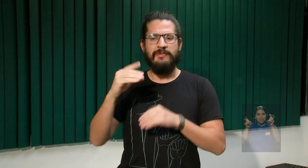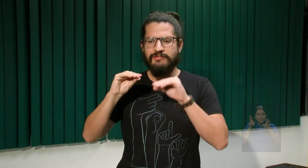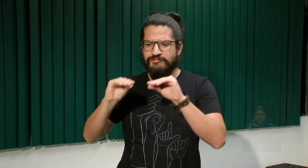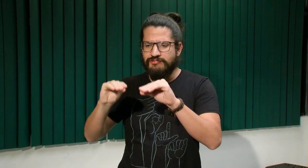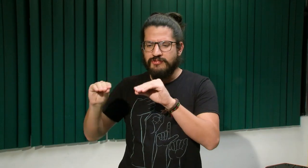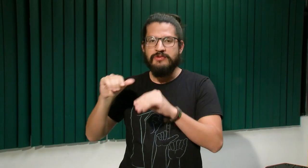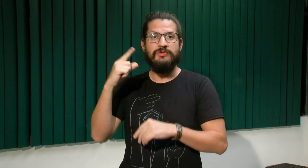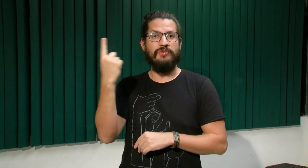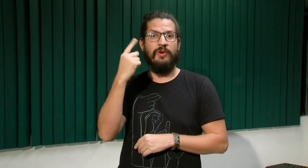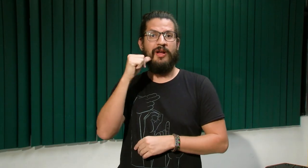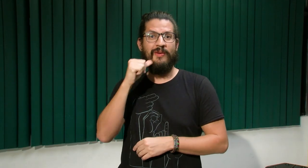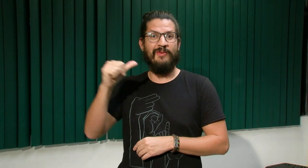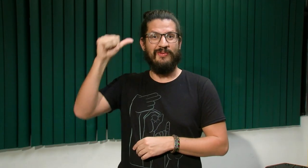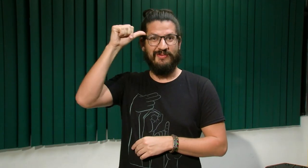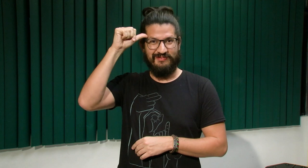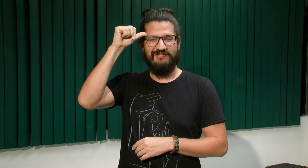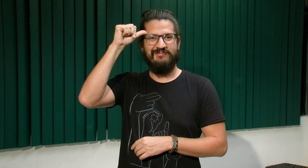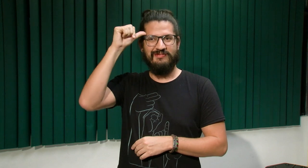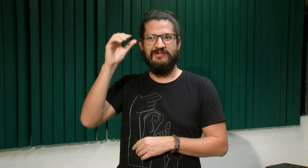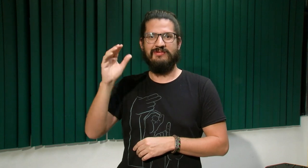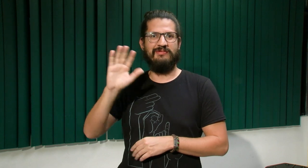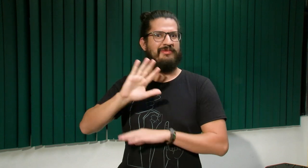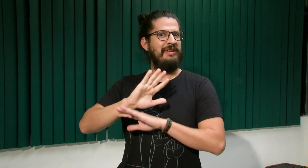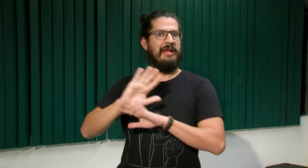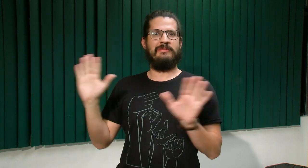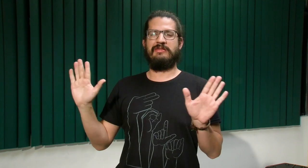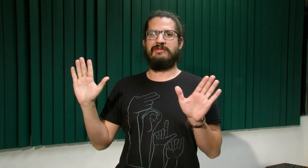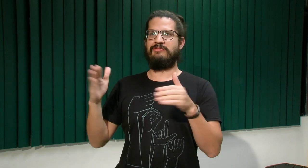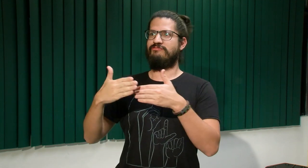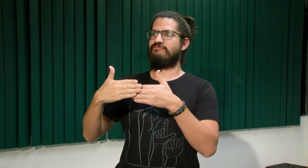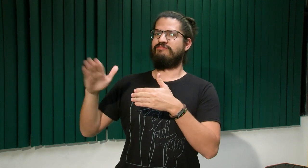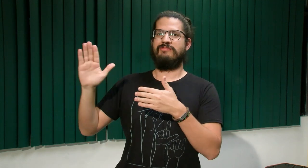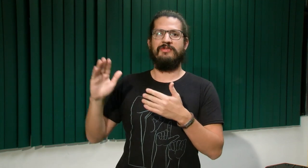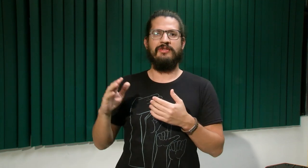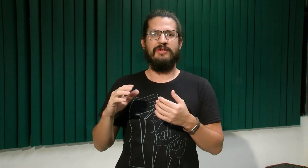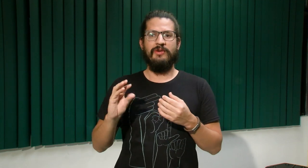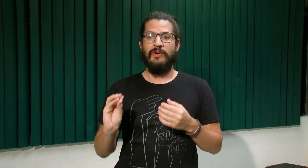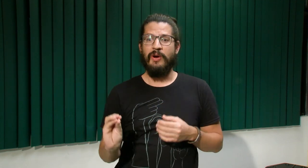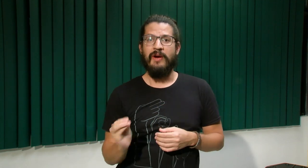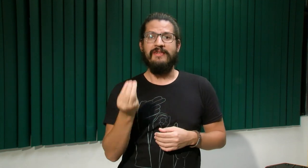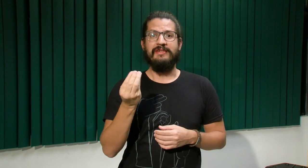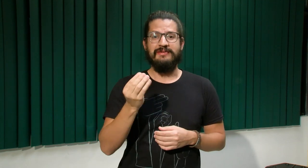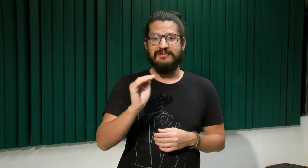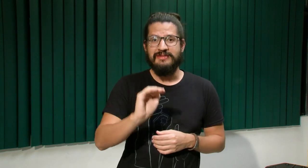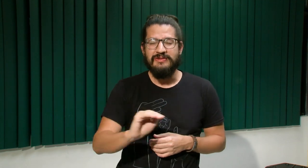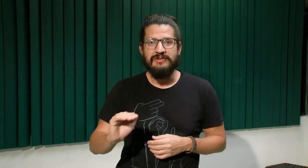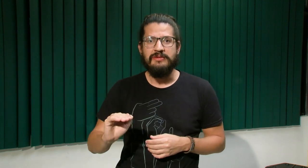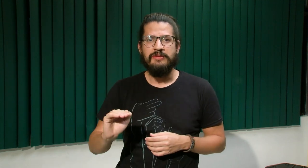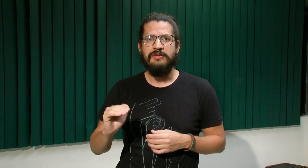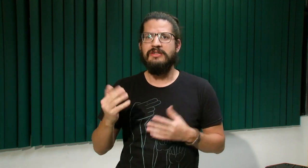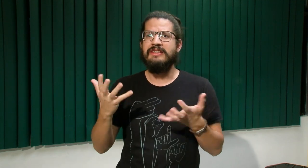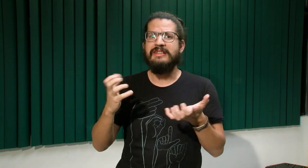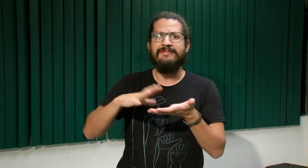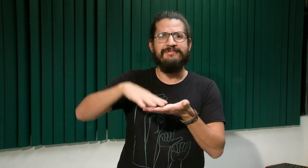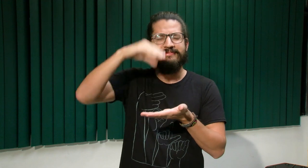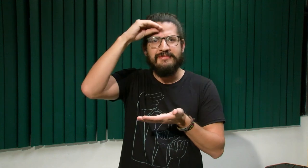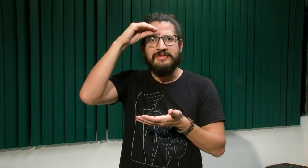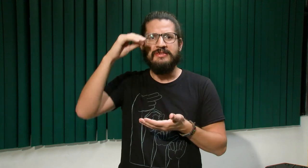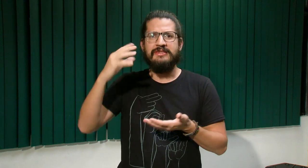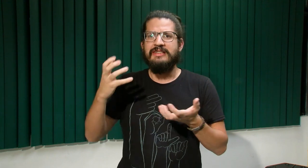Vimos que en otros lugares solo le enseñaban Lesco a adultos, nada más. Y no había opciones para jóvenes o para niños